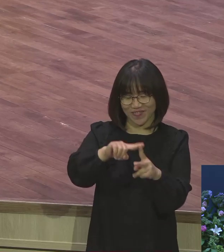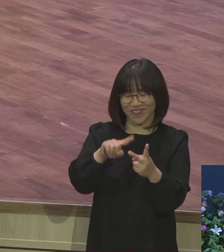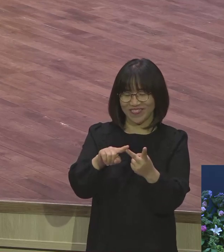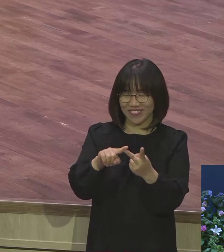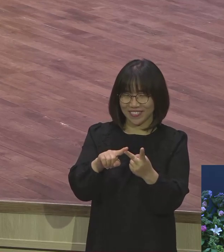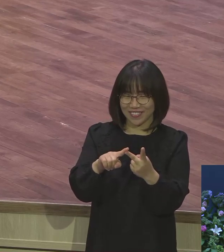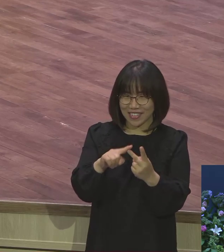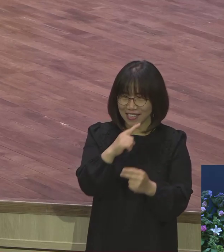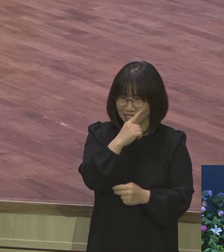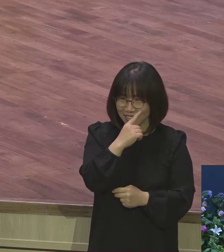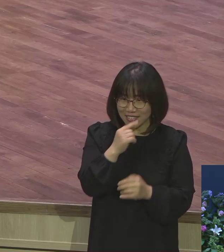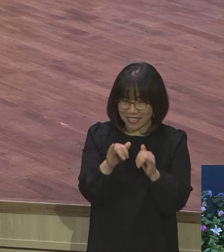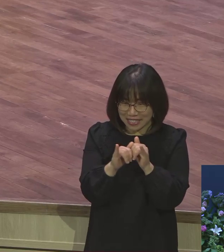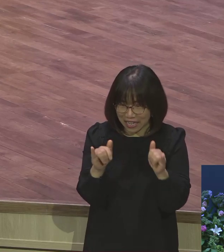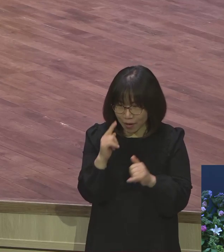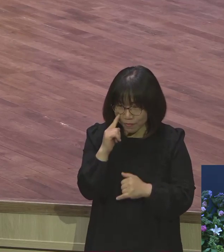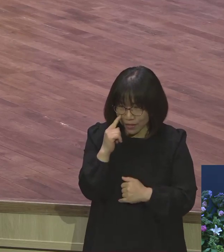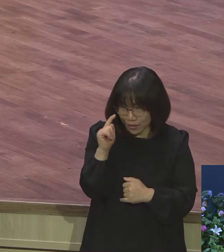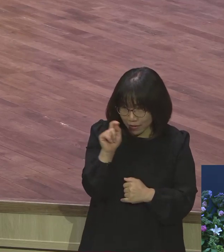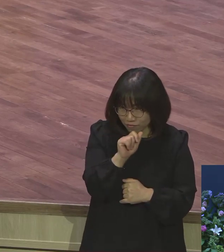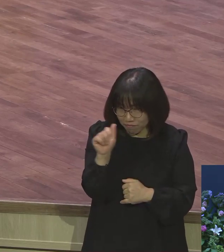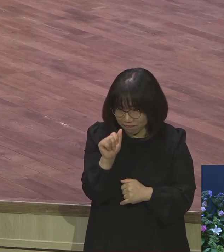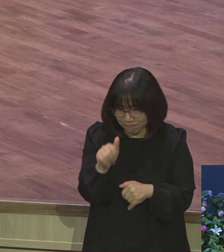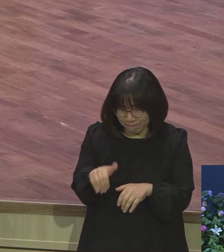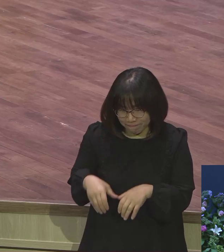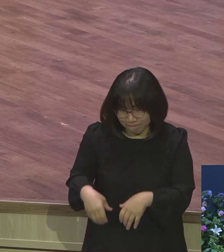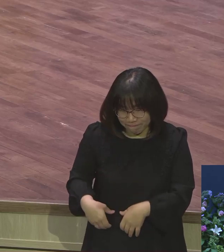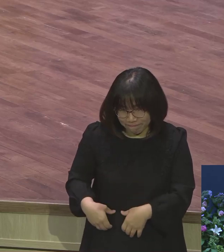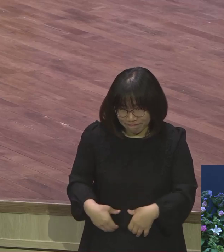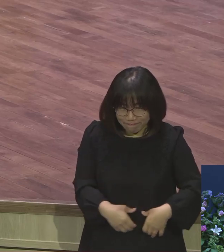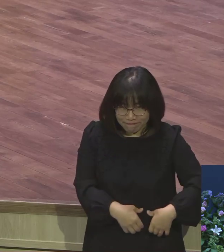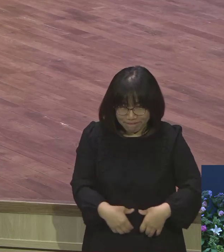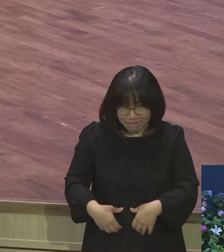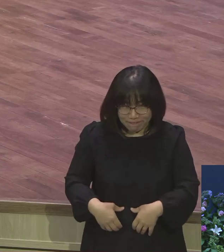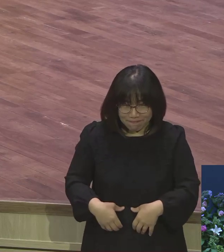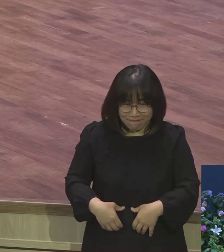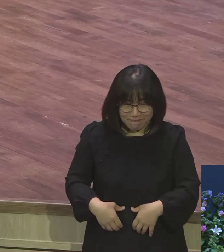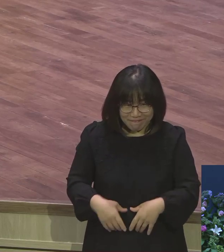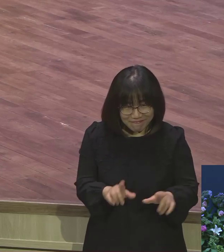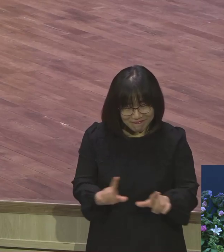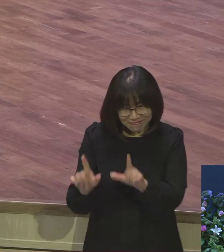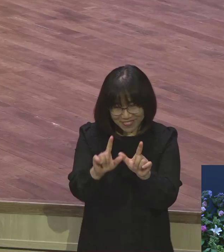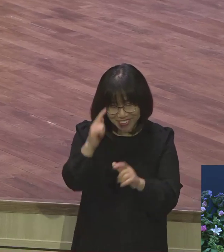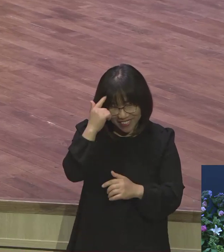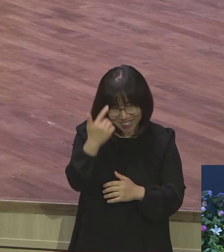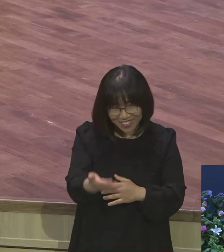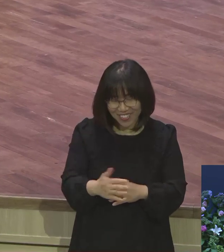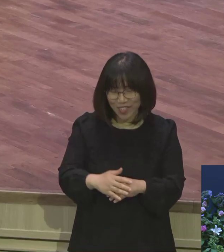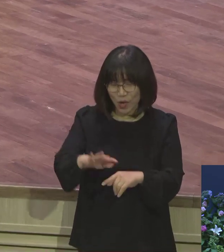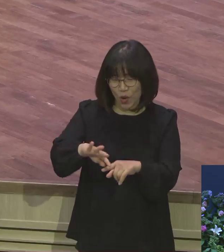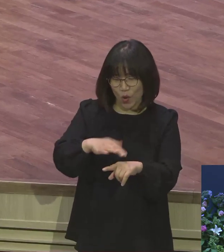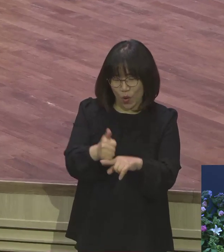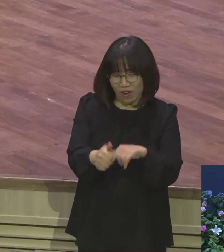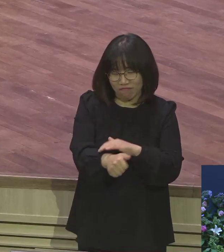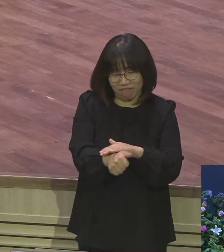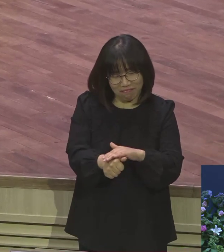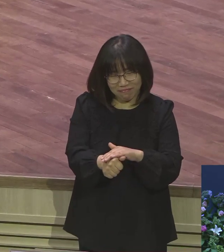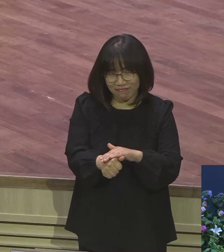스스로 보면서 빌빌하면서 그냥 조마조마하며 살았어요. 왕이 하는 게 아니에요. 왕노릇.